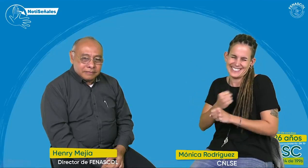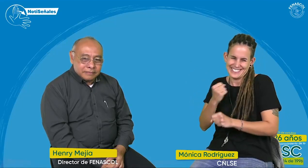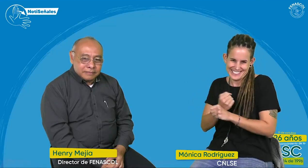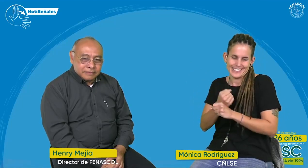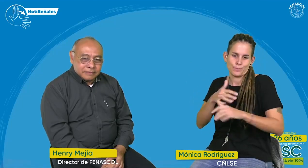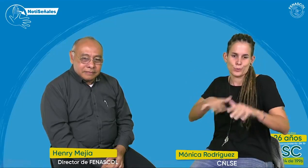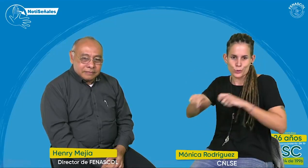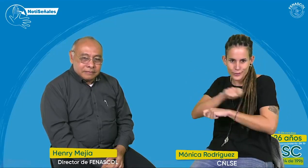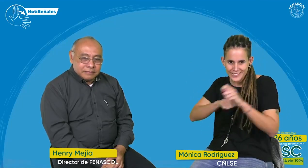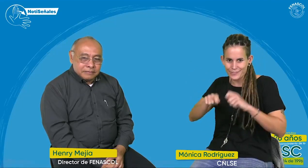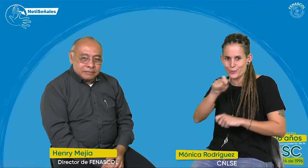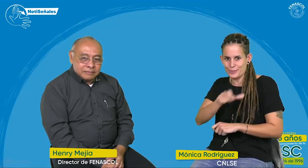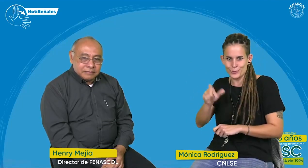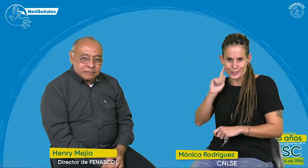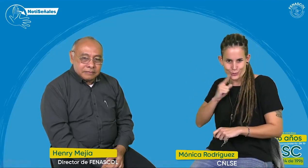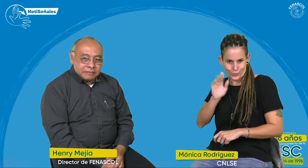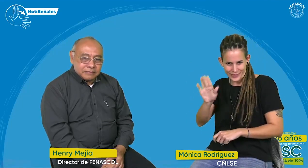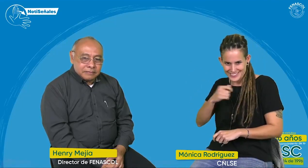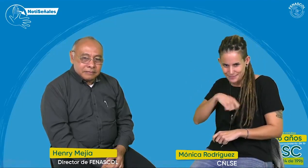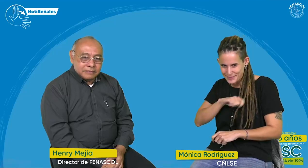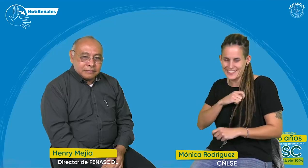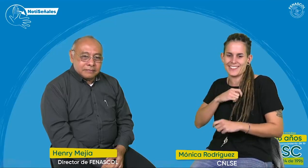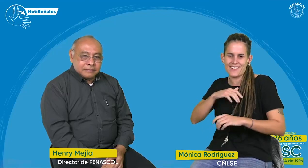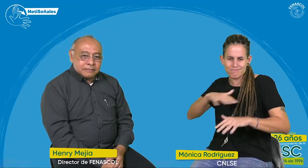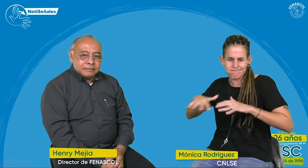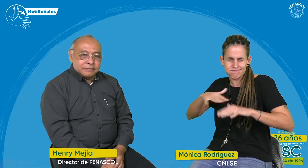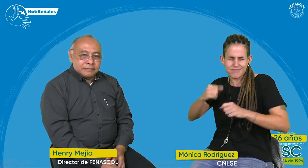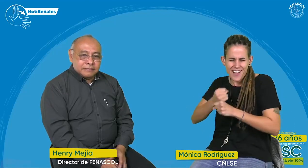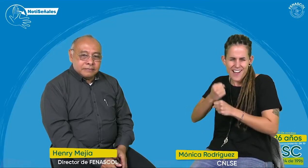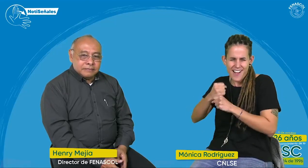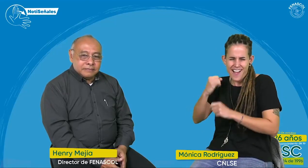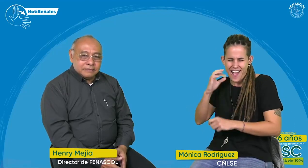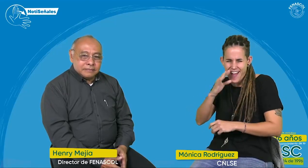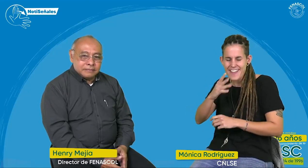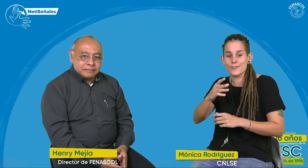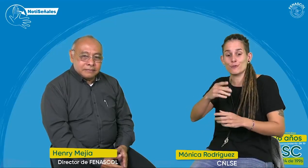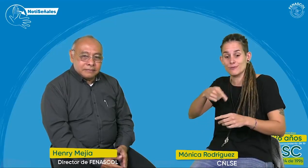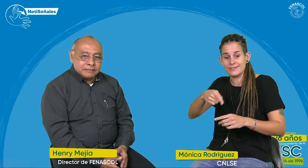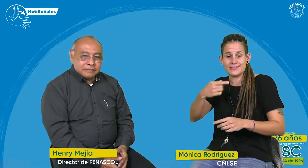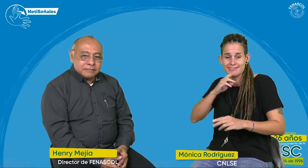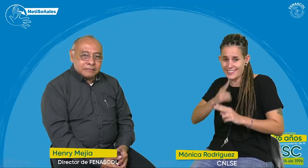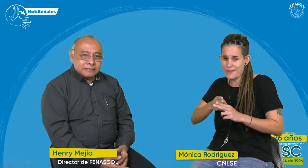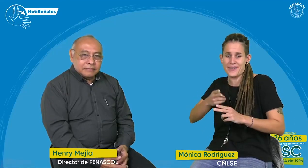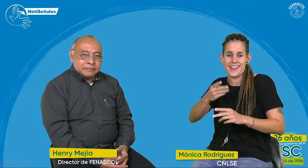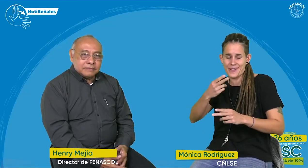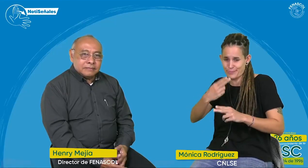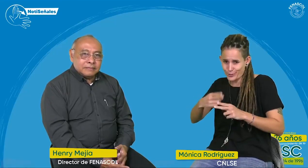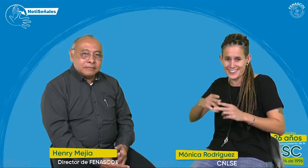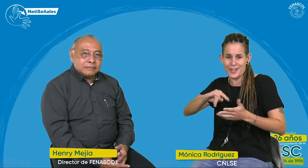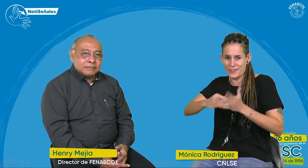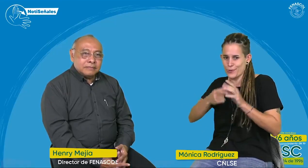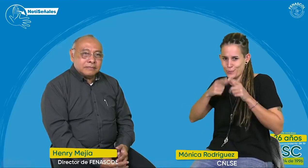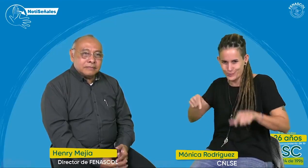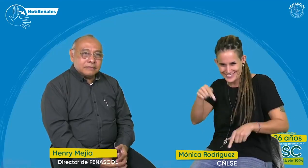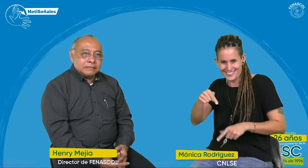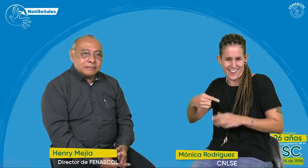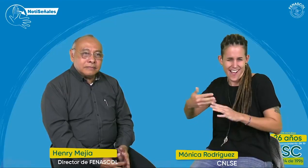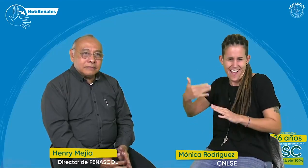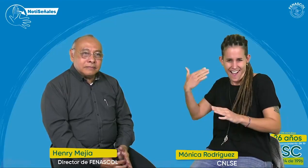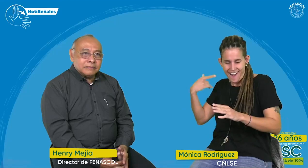centro en España y trabajamos por y para también para el movimiento asociativo. de hecho recogemos su testigo y su labor